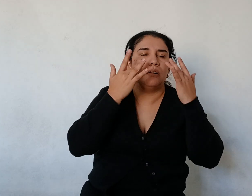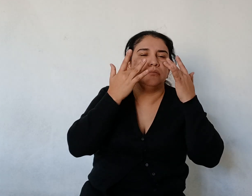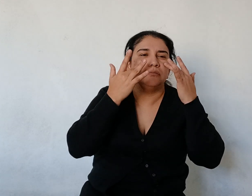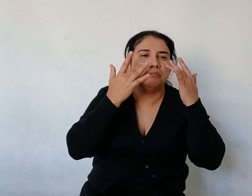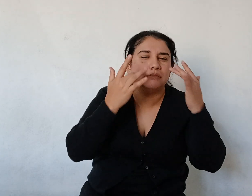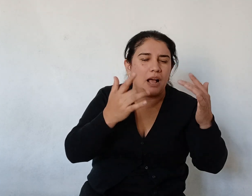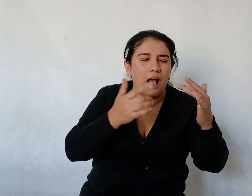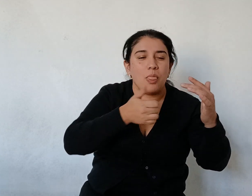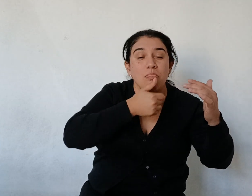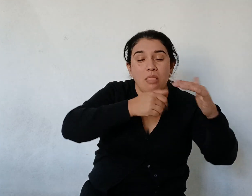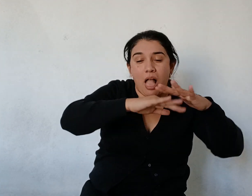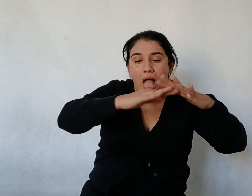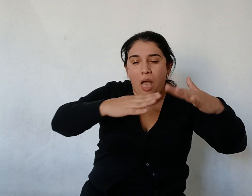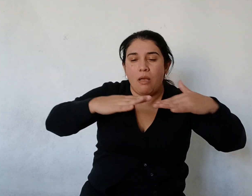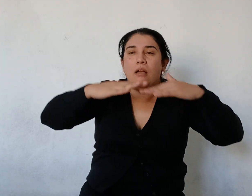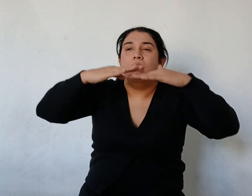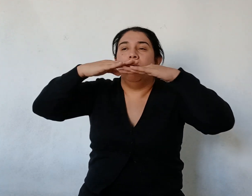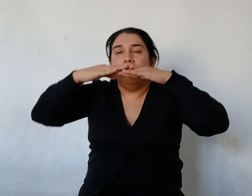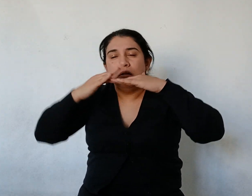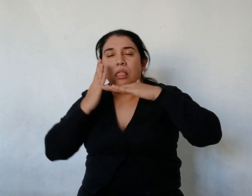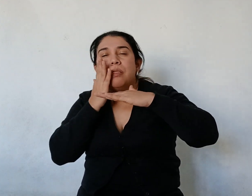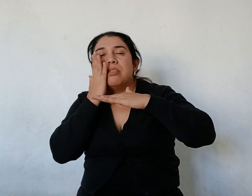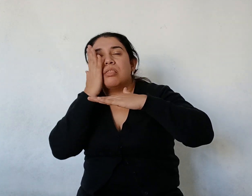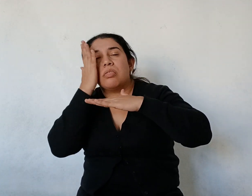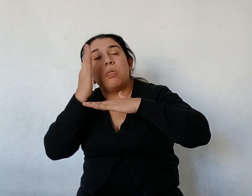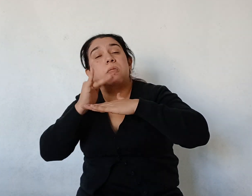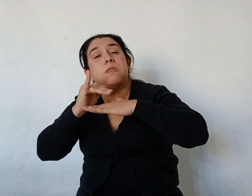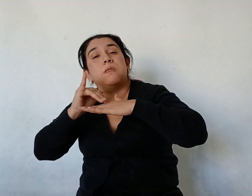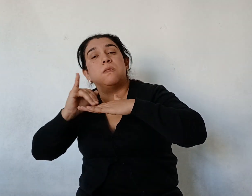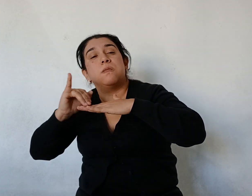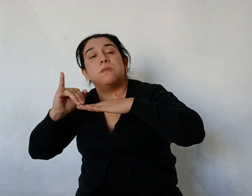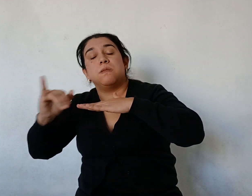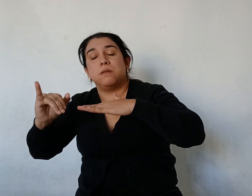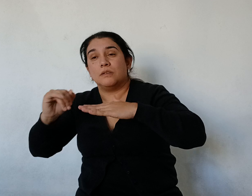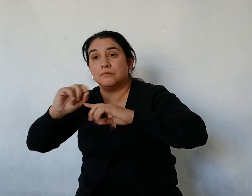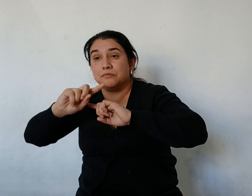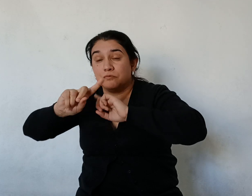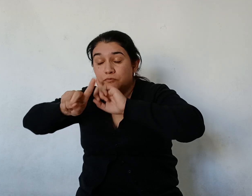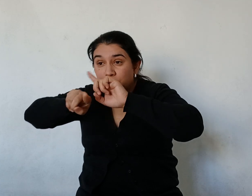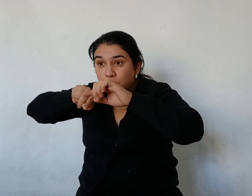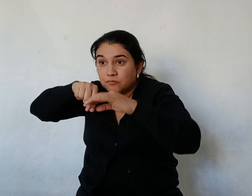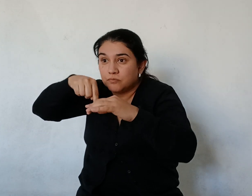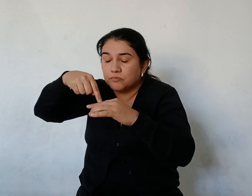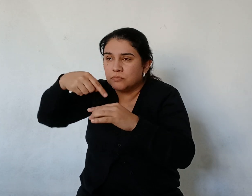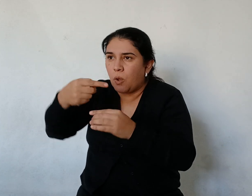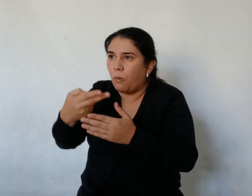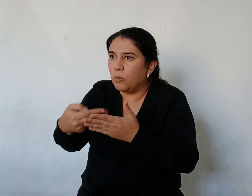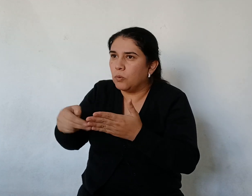Al otro día dormían todavía Cuando oyeron el chas, chas, chas del vapor